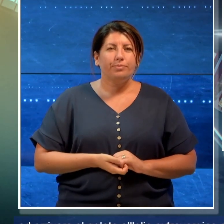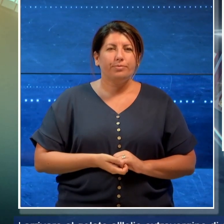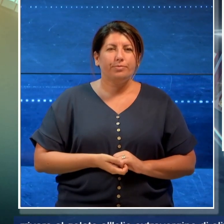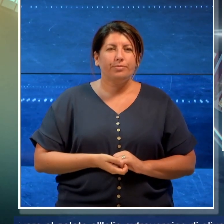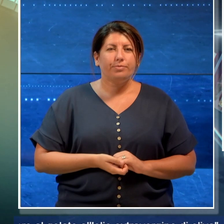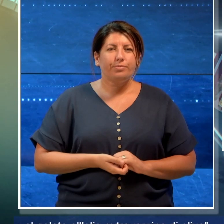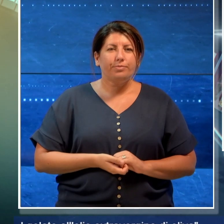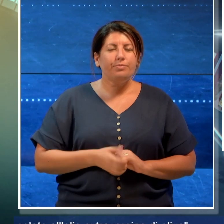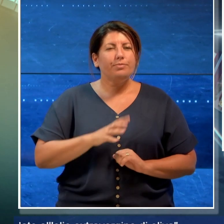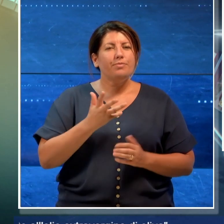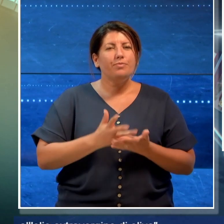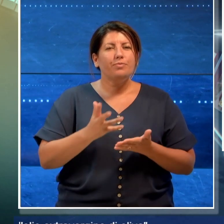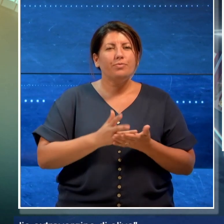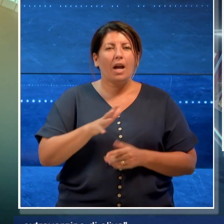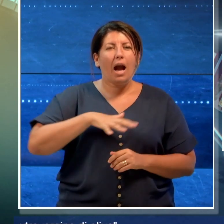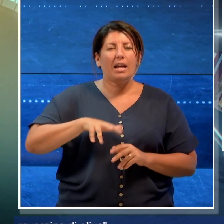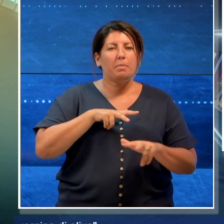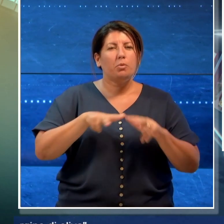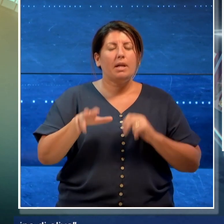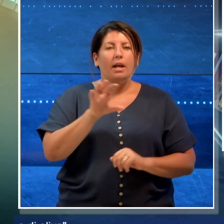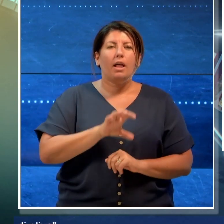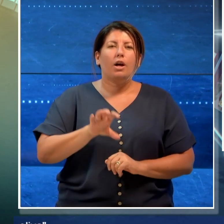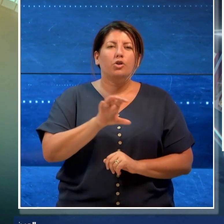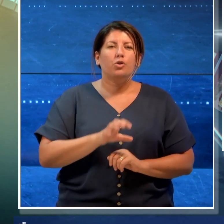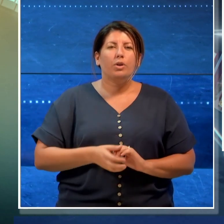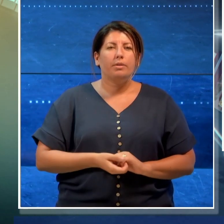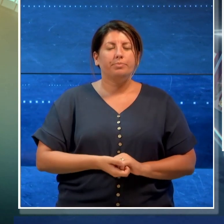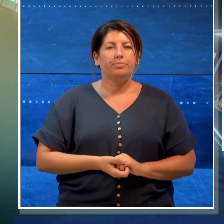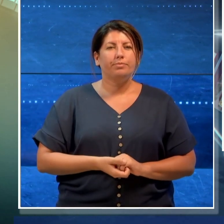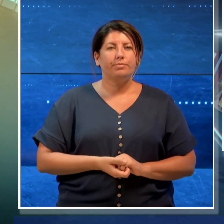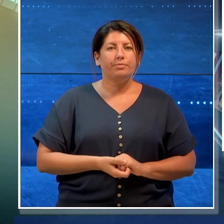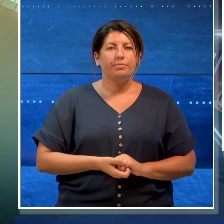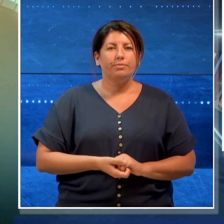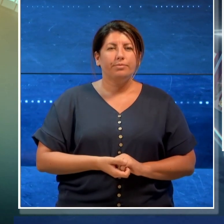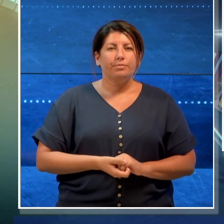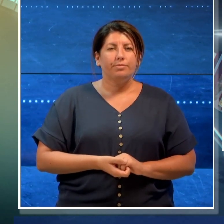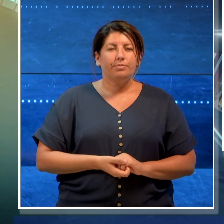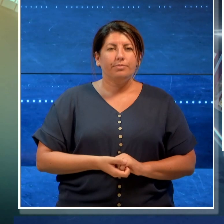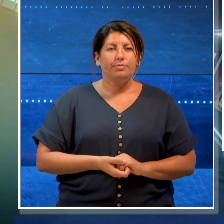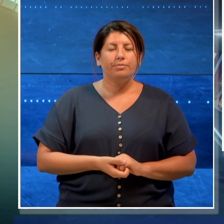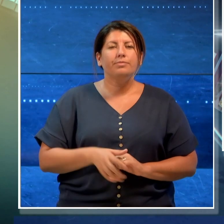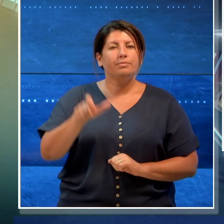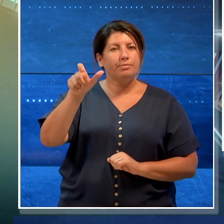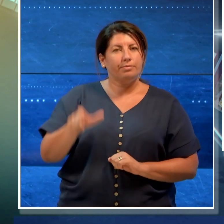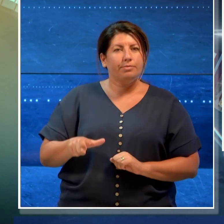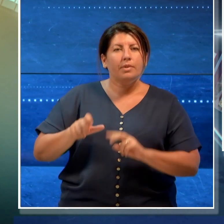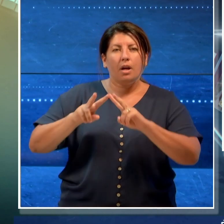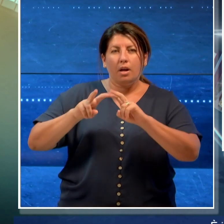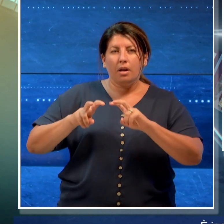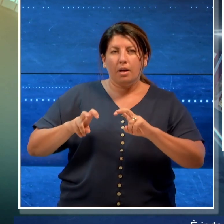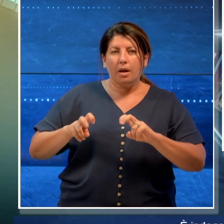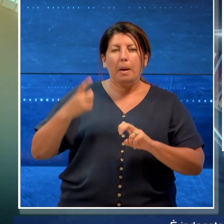E adesso le notizie provenienti dall'area metropolitana e dalla regione. È indagato per omicidio